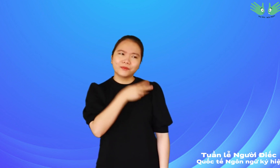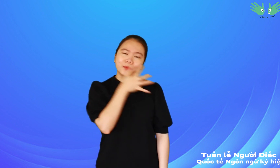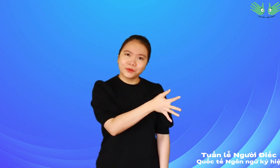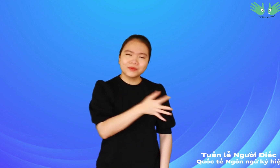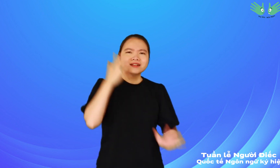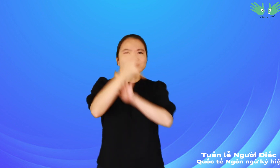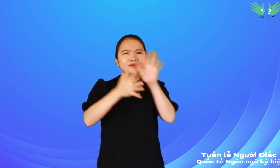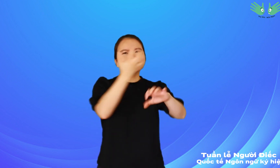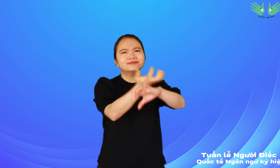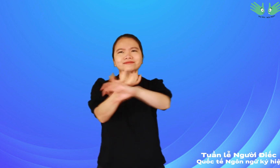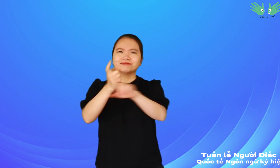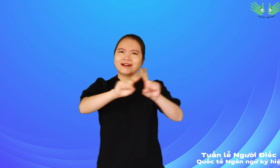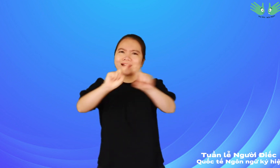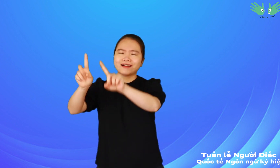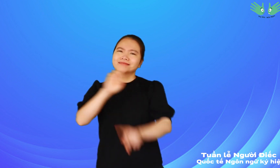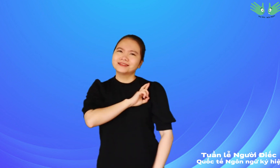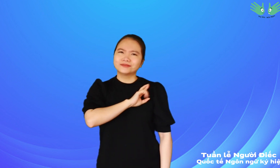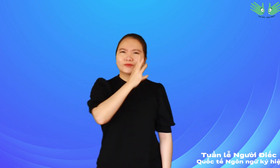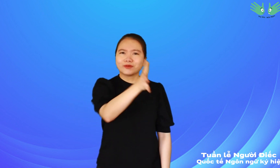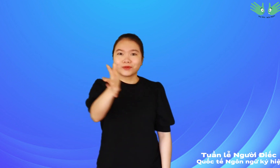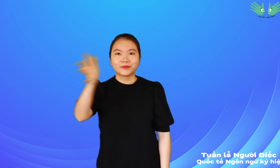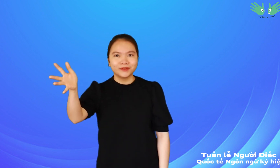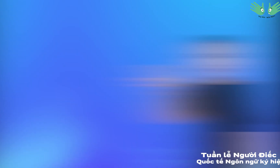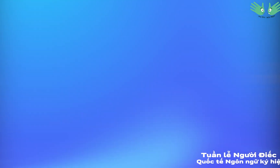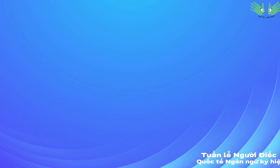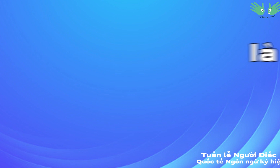người điếc ở các quốc gia khác cũng sẽ nói ngôn ngữ ký hiệu của quốc gia họ